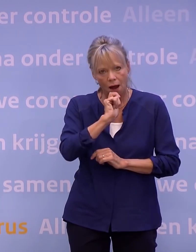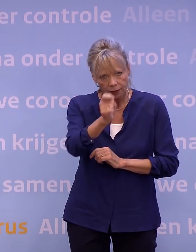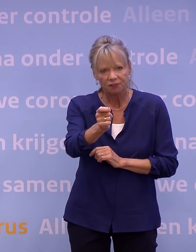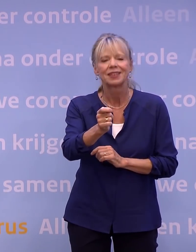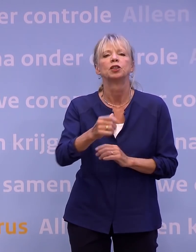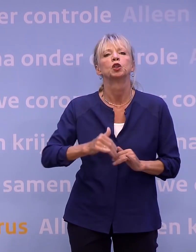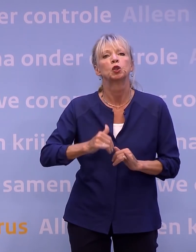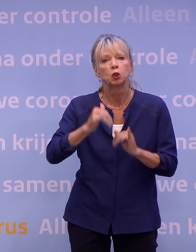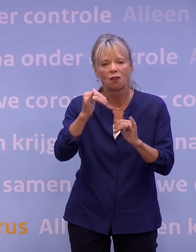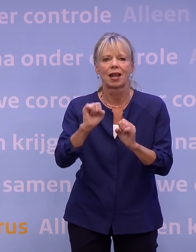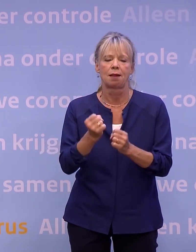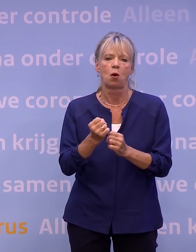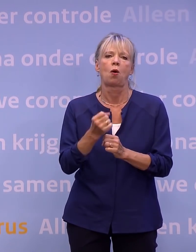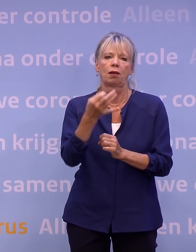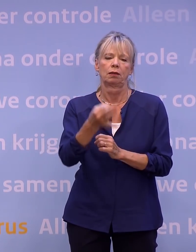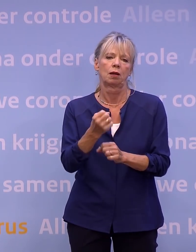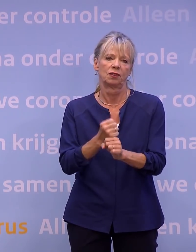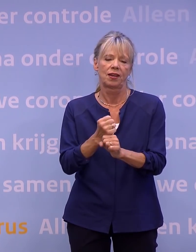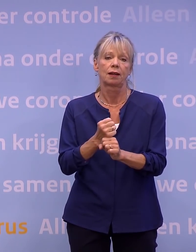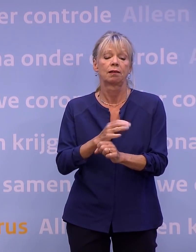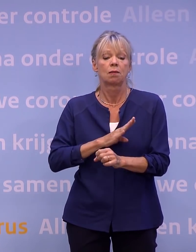mogelijk thuis, ook na 1 september.